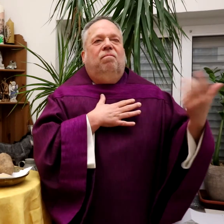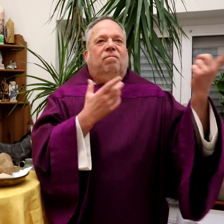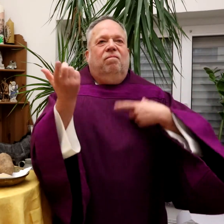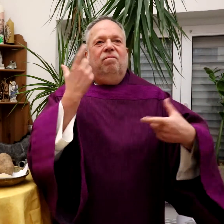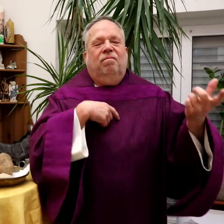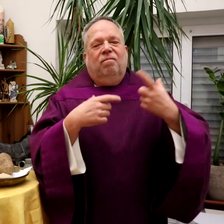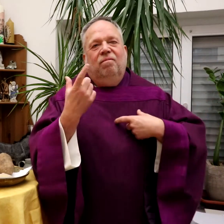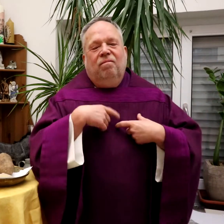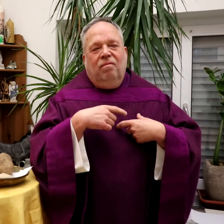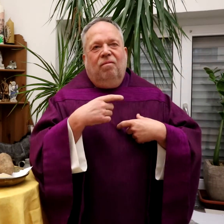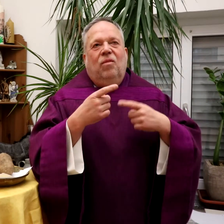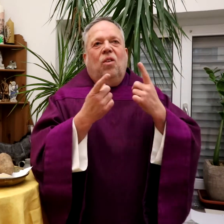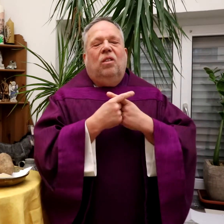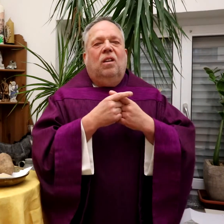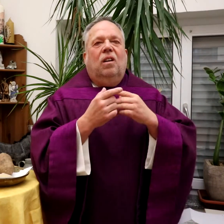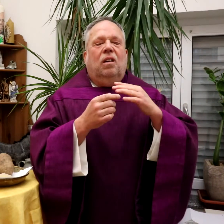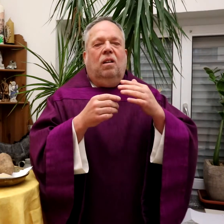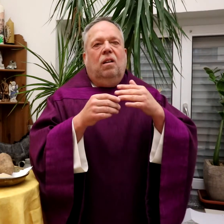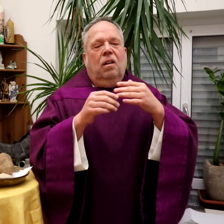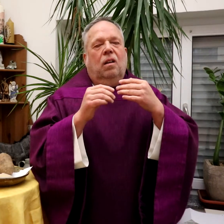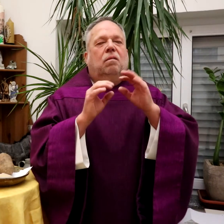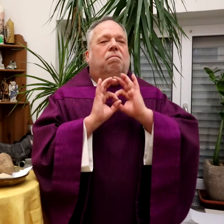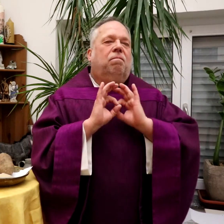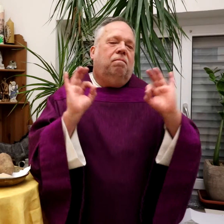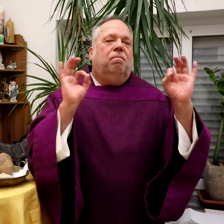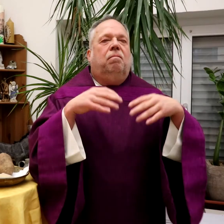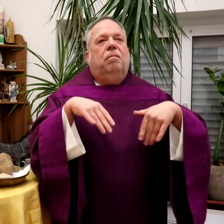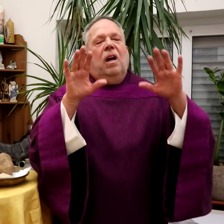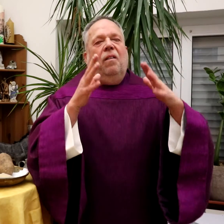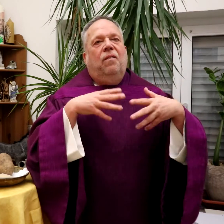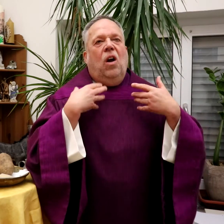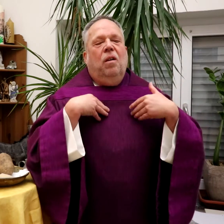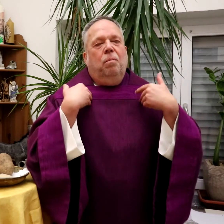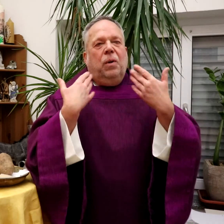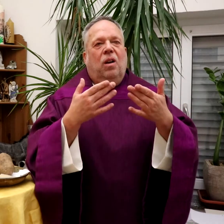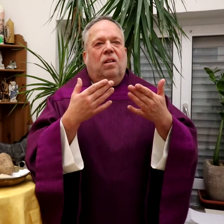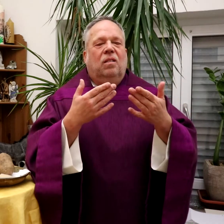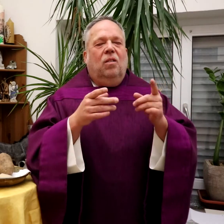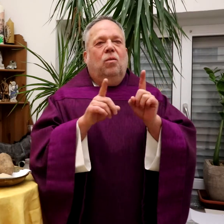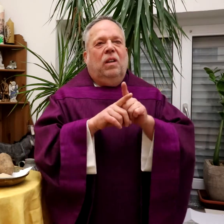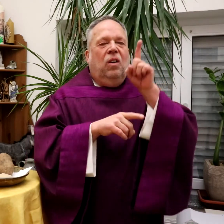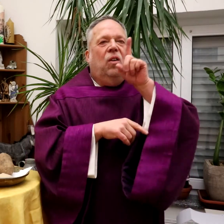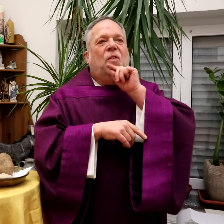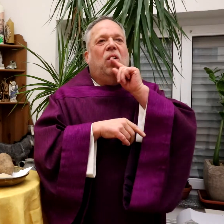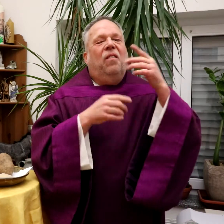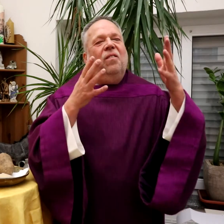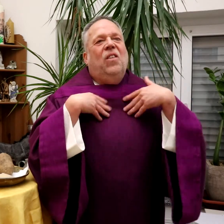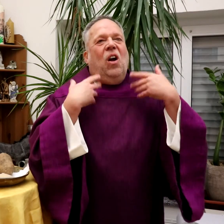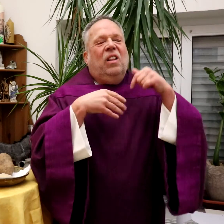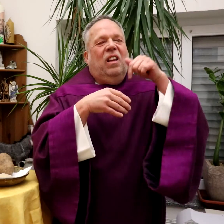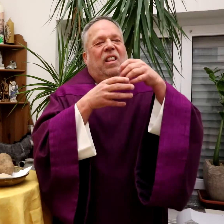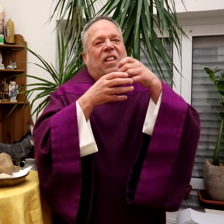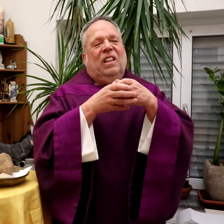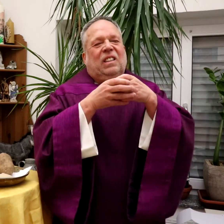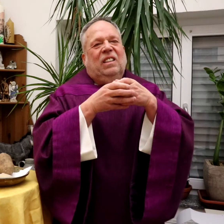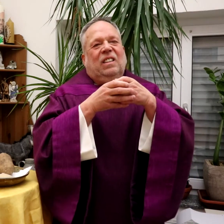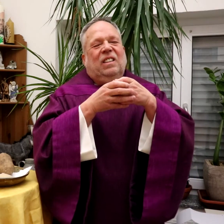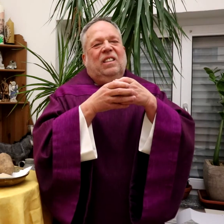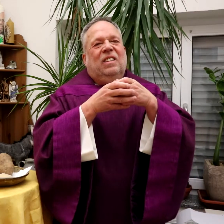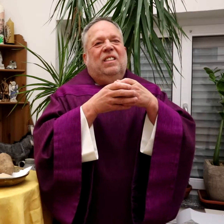daraus mehr Liebe entsteht. Dass es gut wird, dass man Freude bekommt, wie